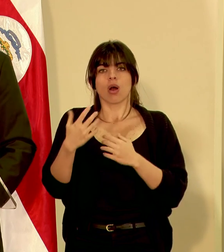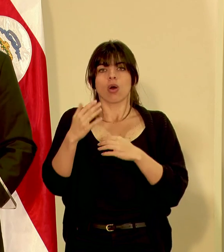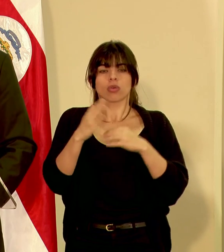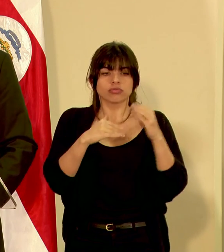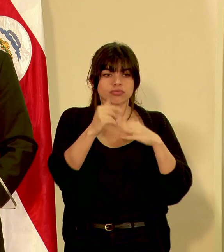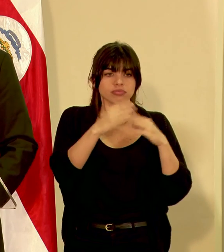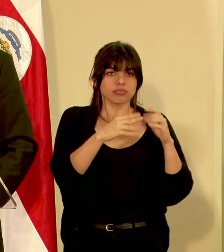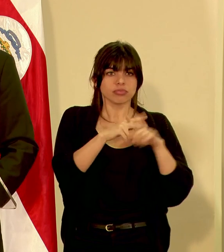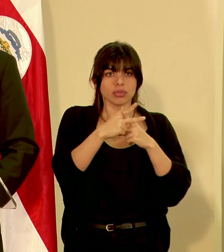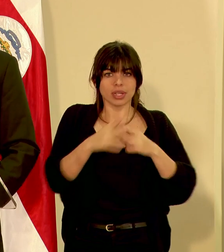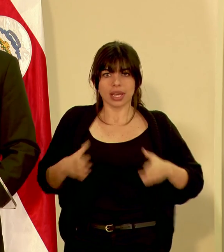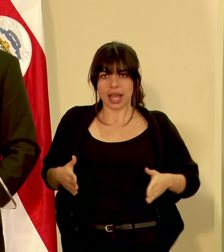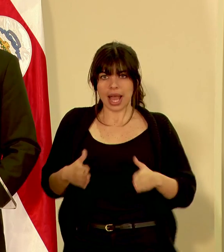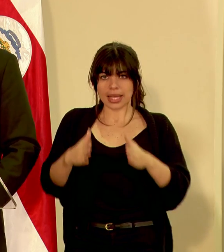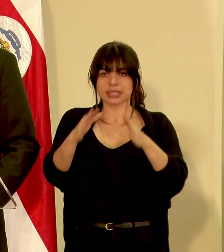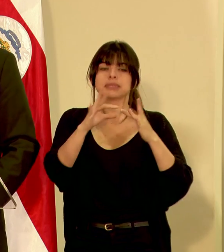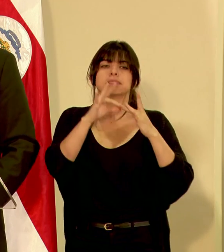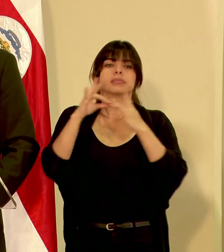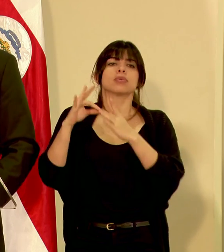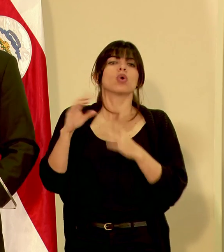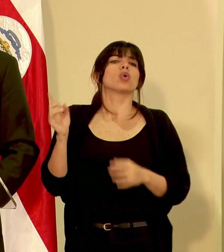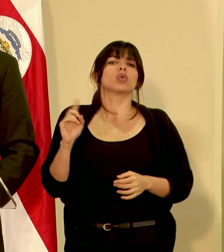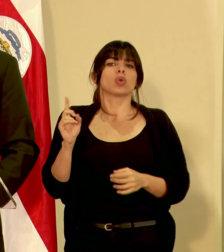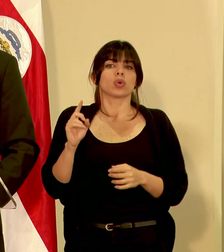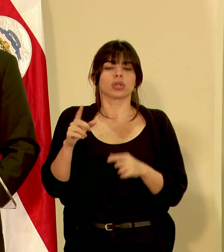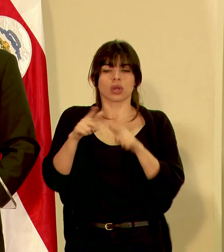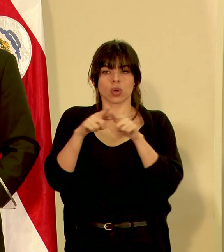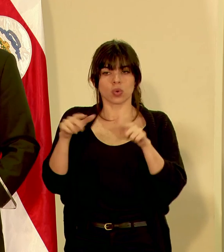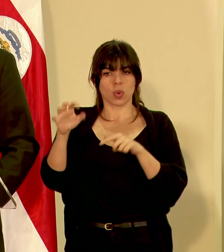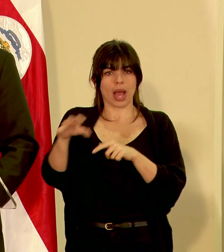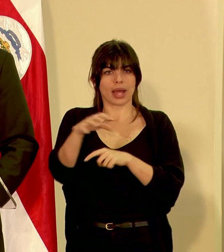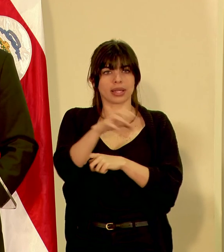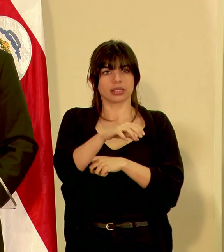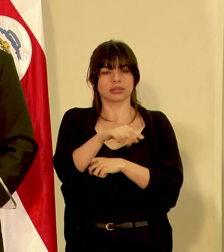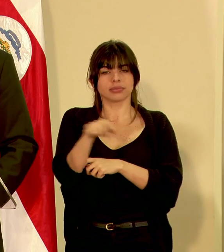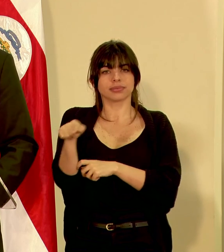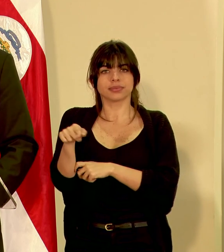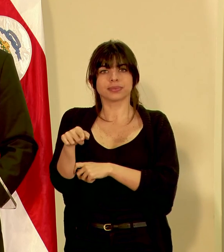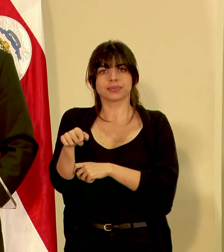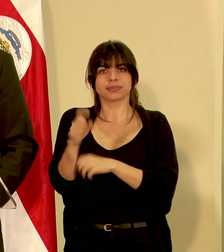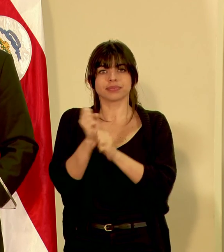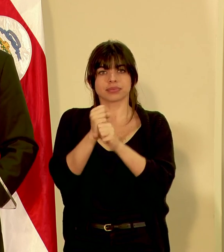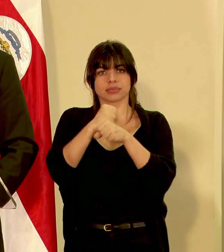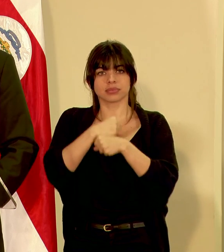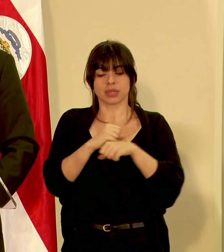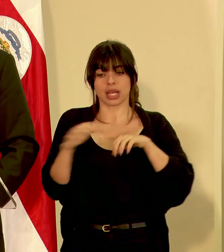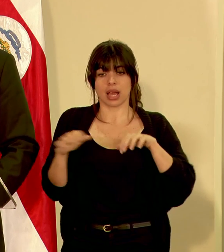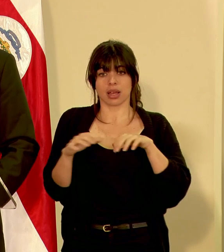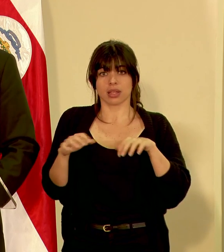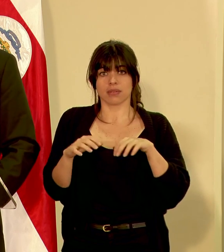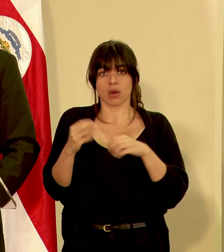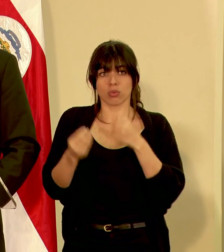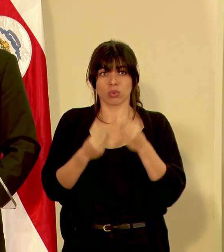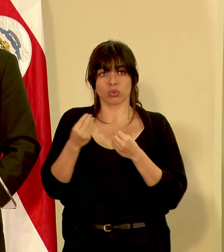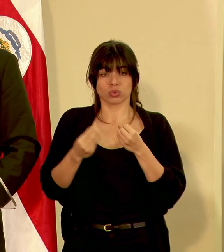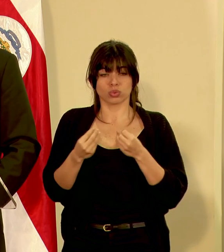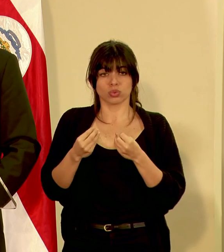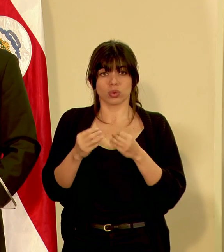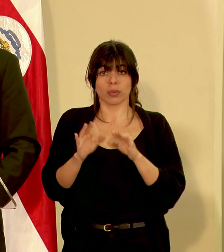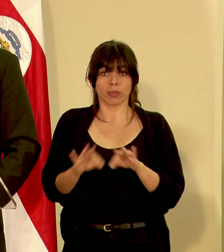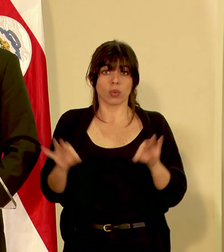rehabilitación de caminos, principalmente a estas zonas donde se realiza una actividad productiva